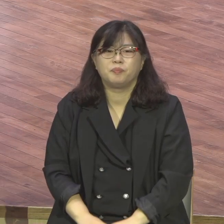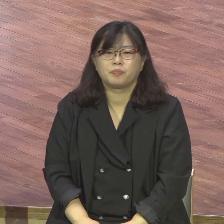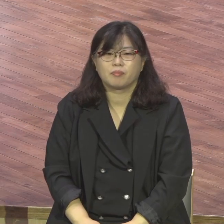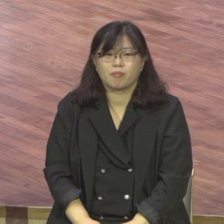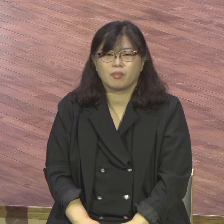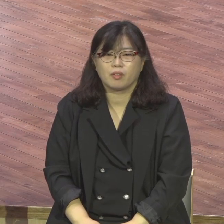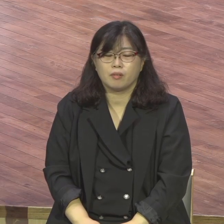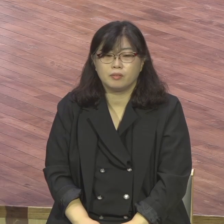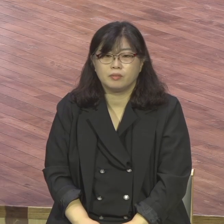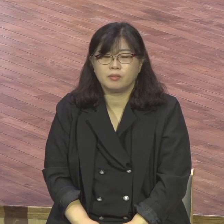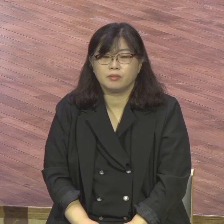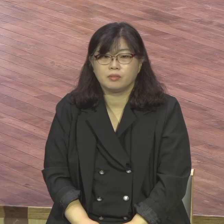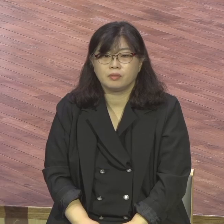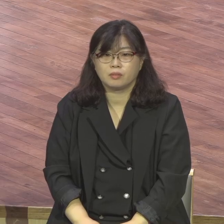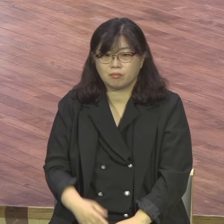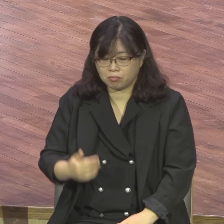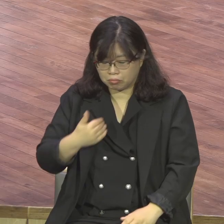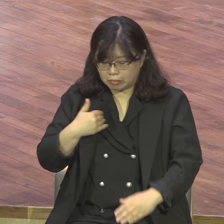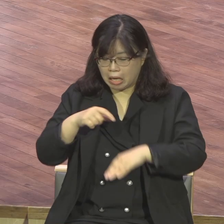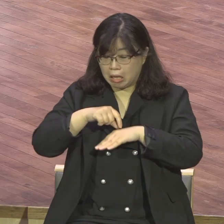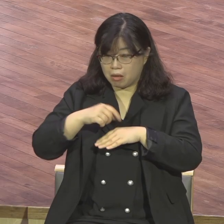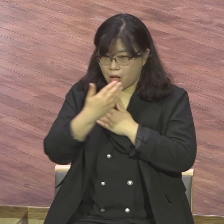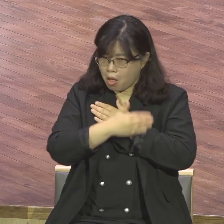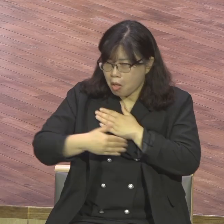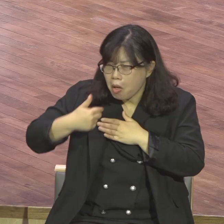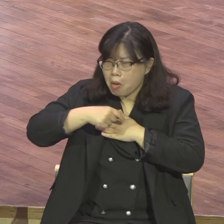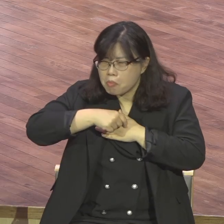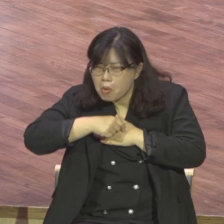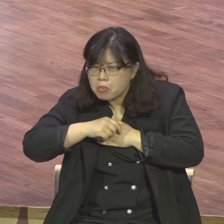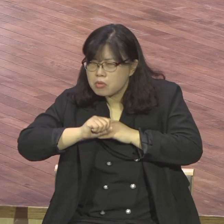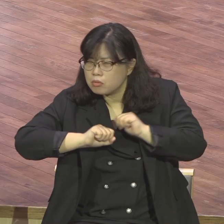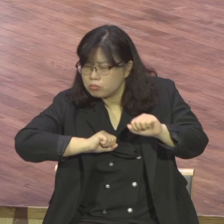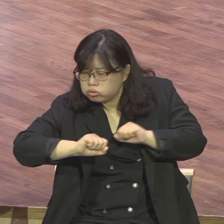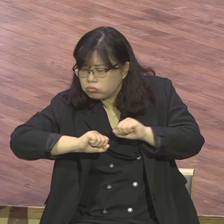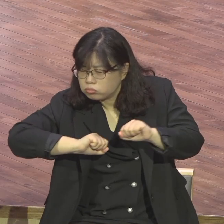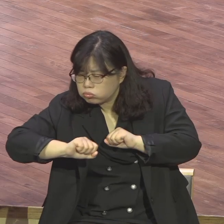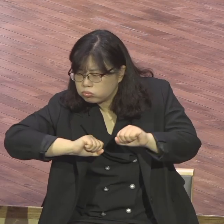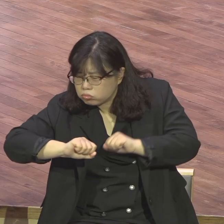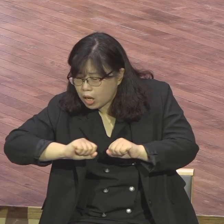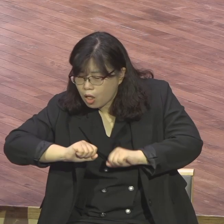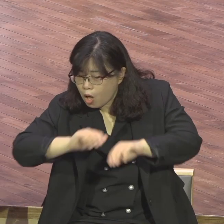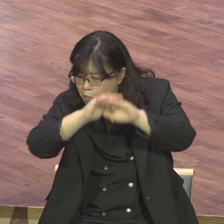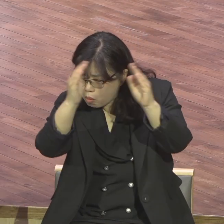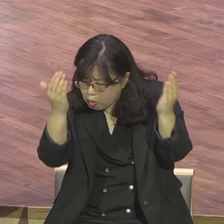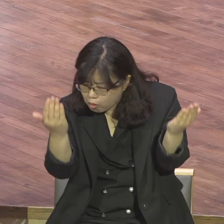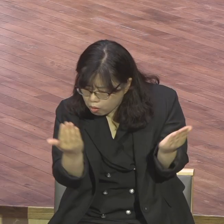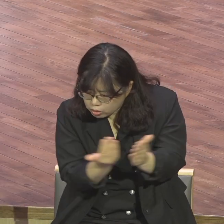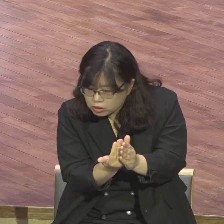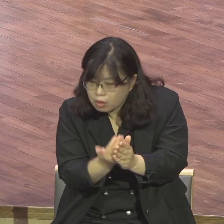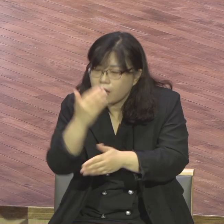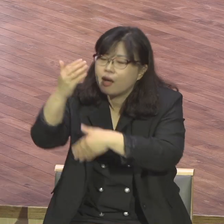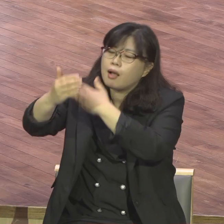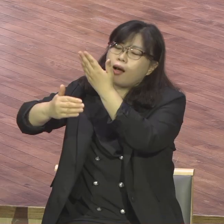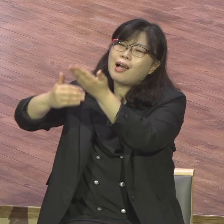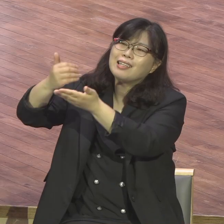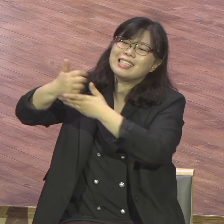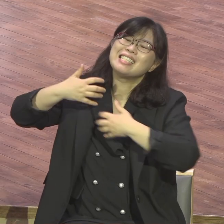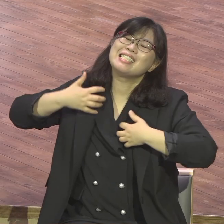사용하는 모든 일이 모든 것이 뭐요? 하나님께 드려줘야 한다 바울은 이런